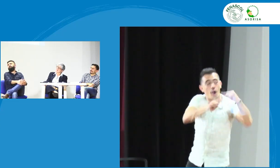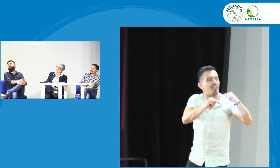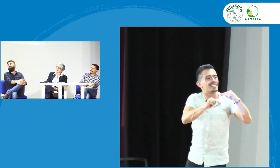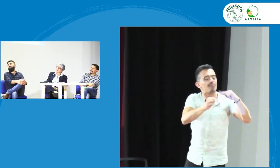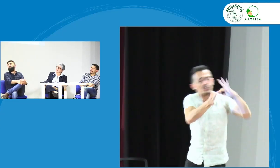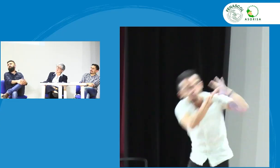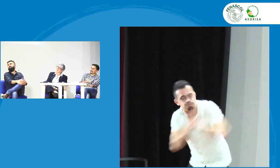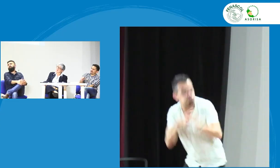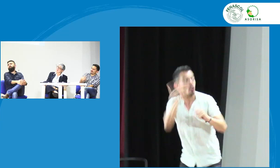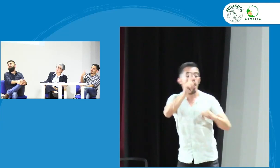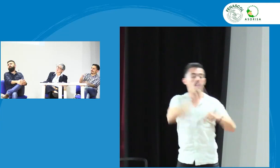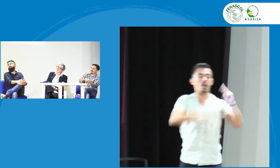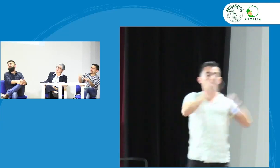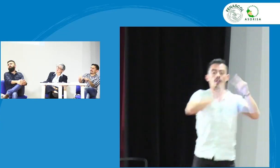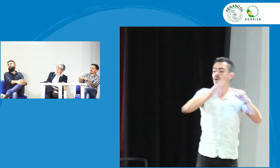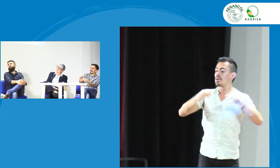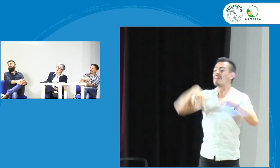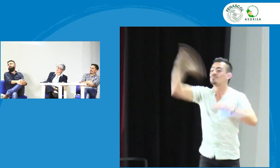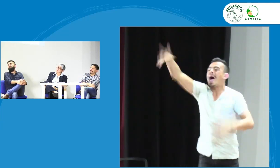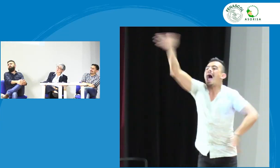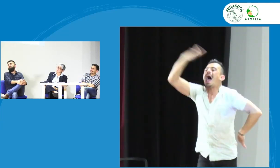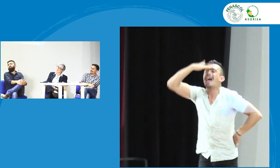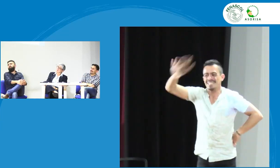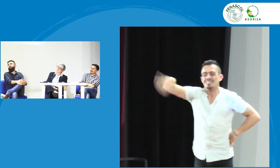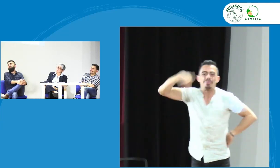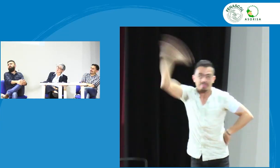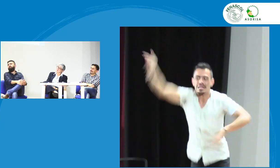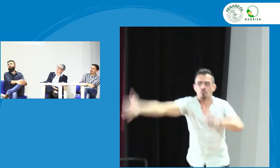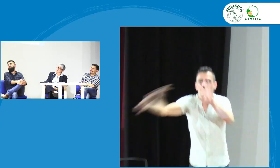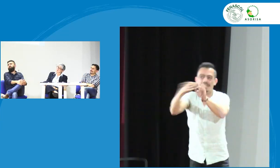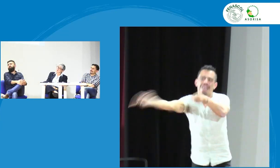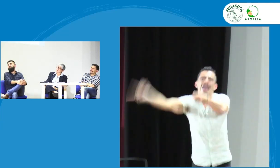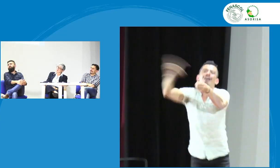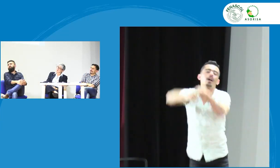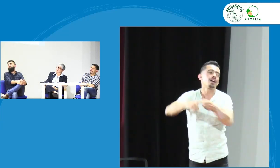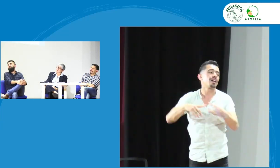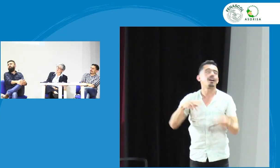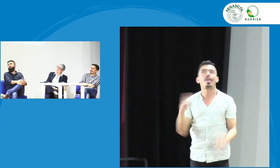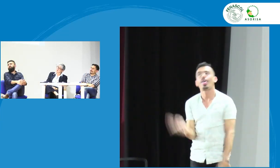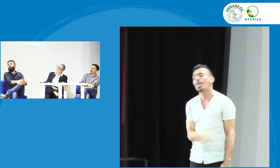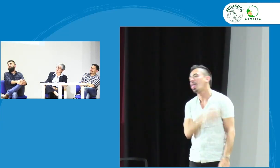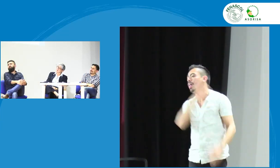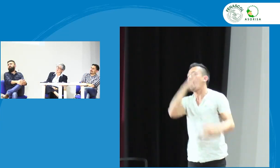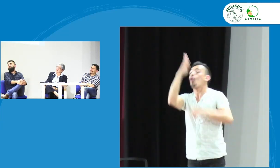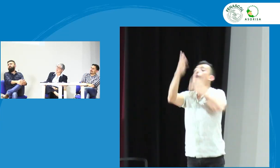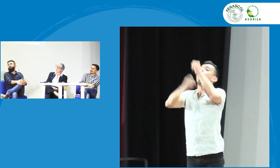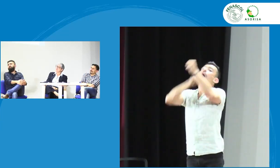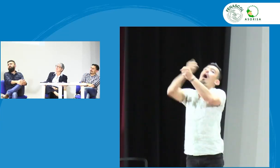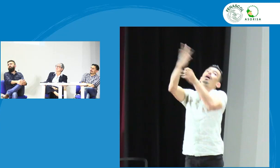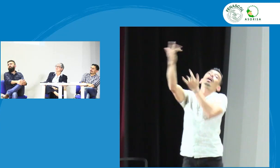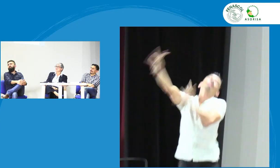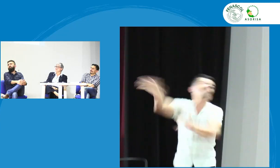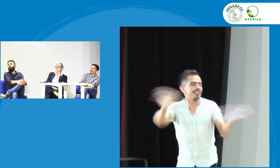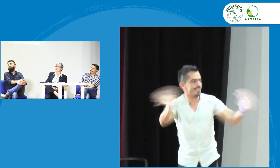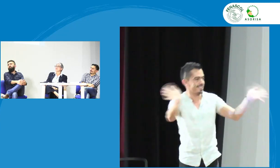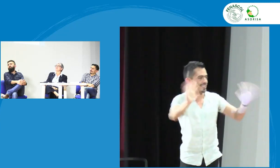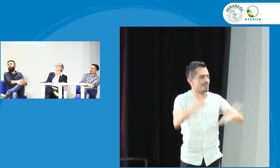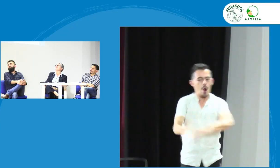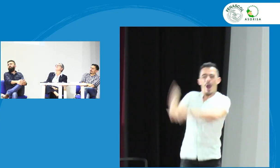sea integral o sea esta construcción no solamente se tengan estos actores y